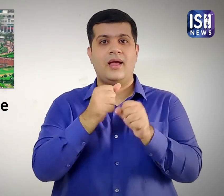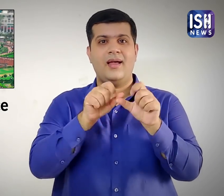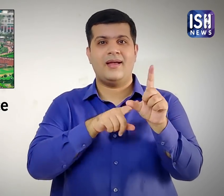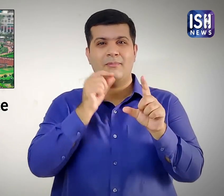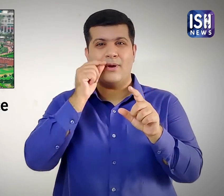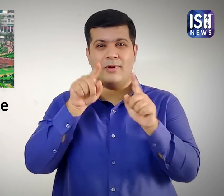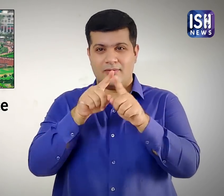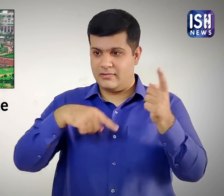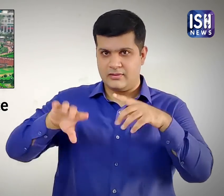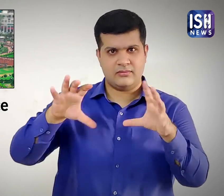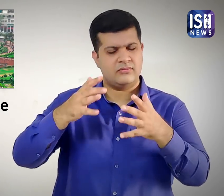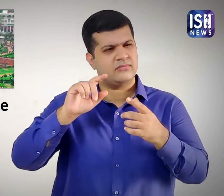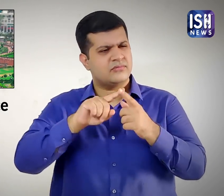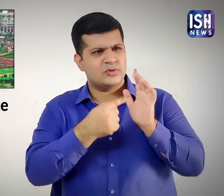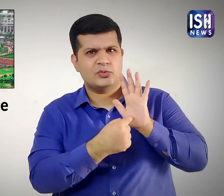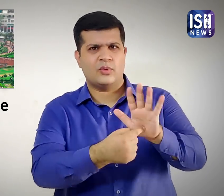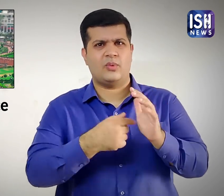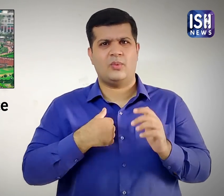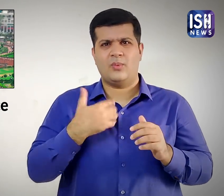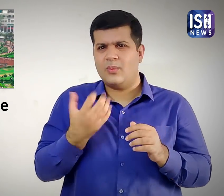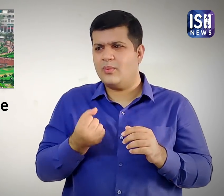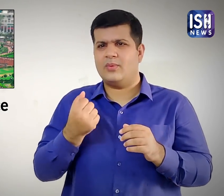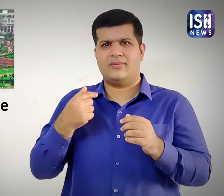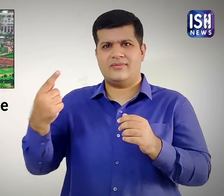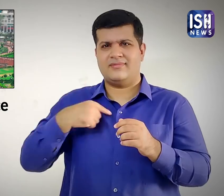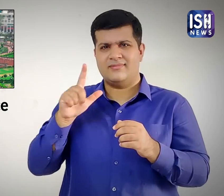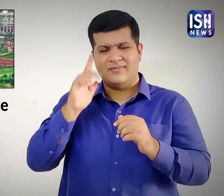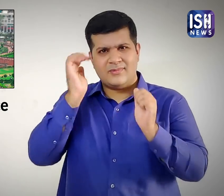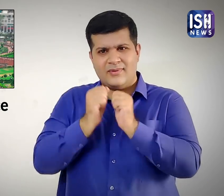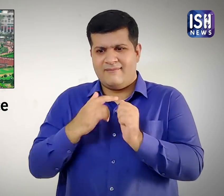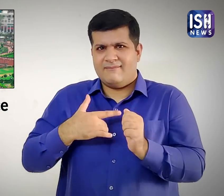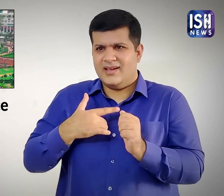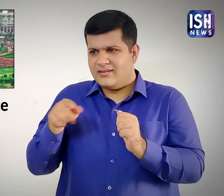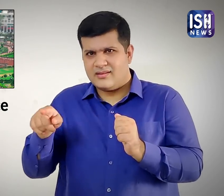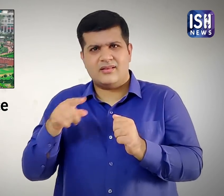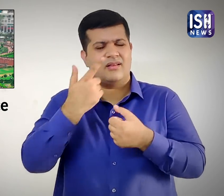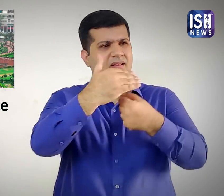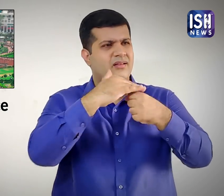समलेंगिक अधिकारों के लिए पहला ग्यात विरोज समाज के भेदभाव के खिलाफ आयोजित किया गया